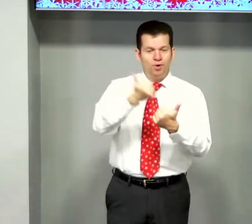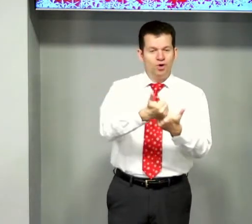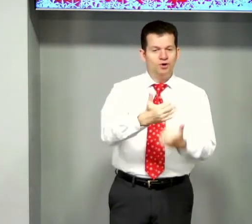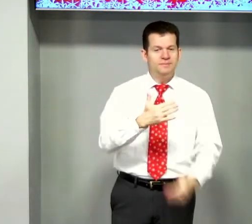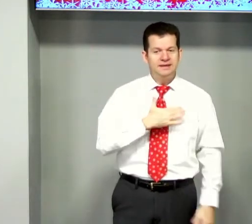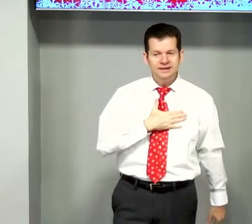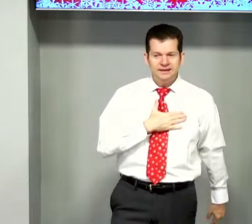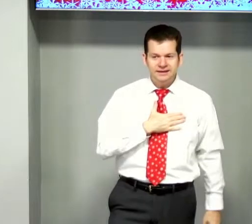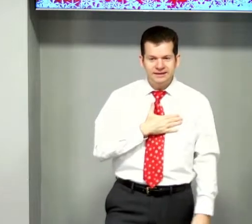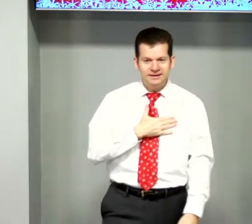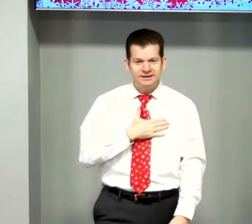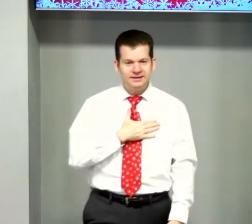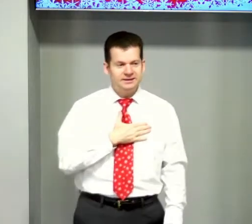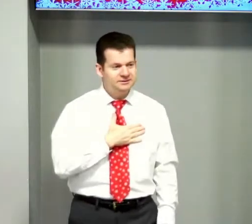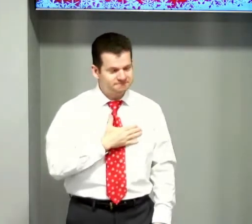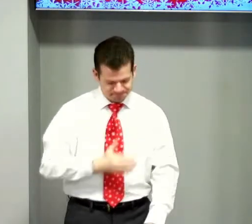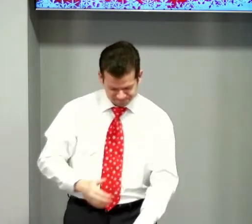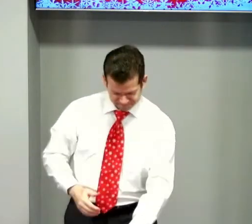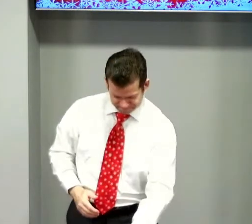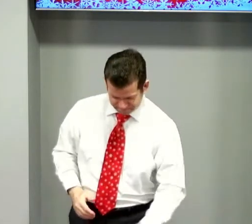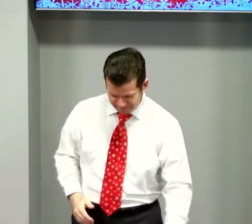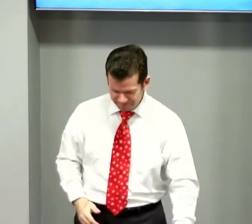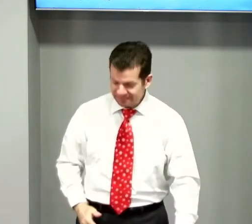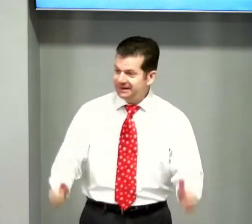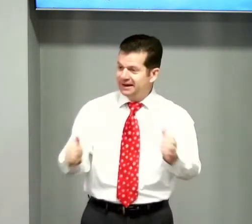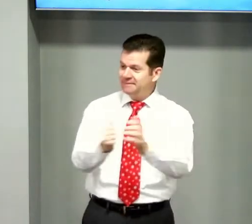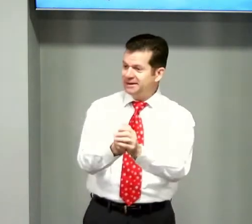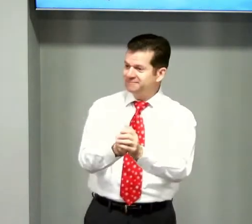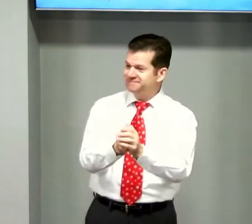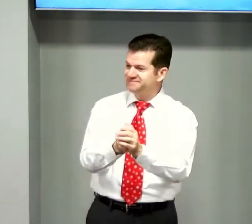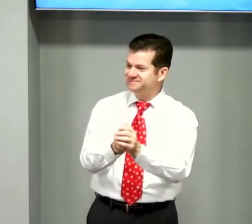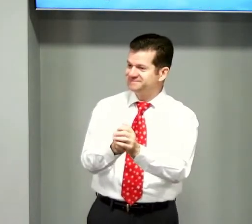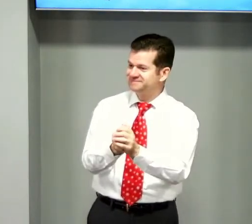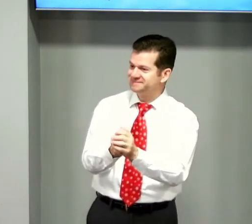Por mim, É bem? Amém? Não, não, não.